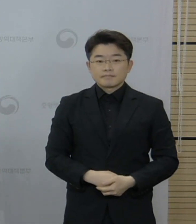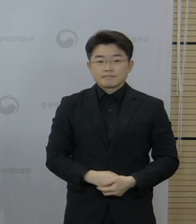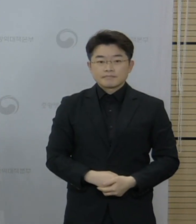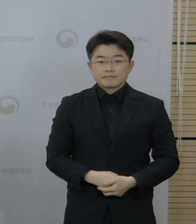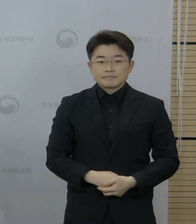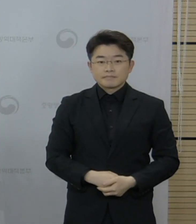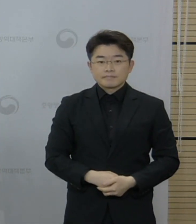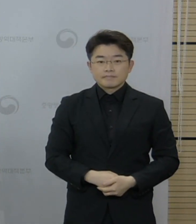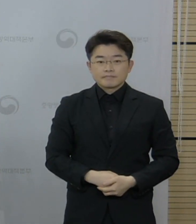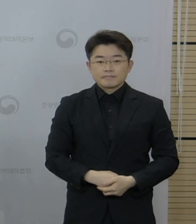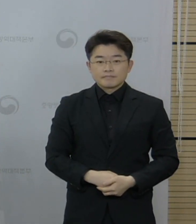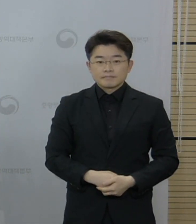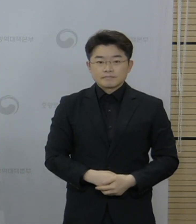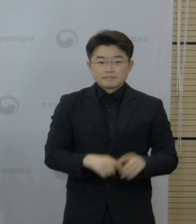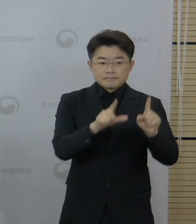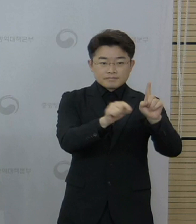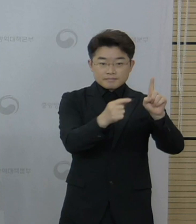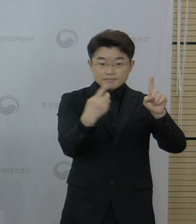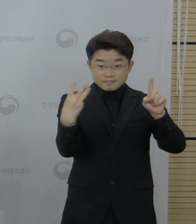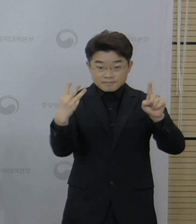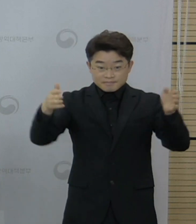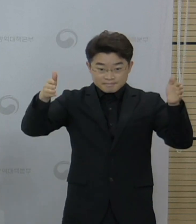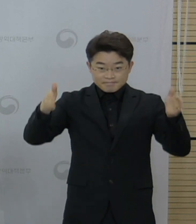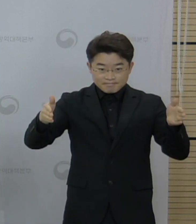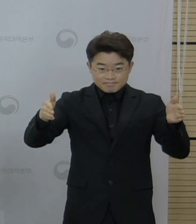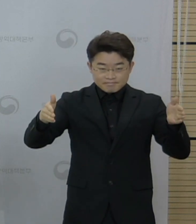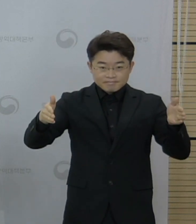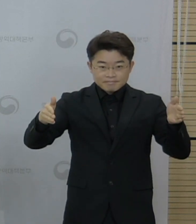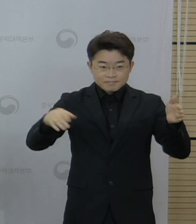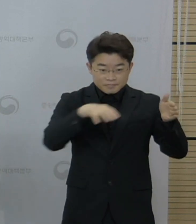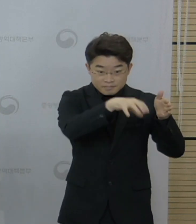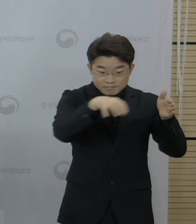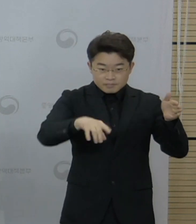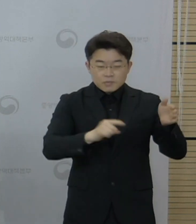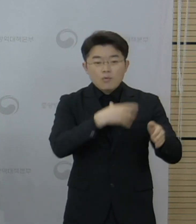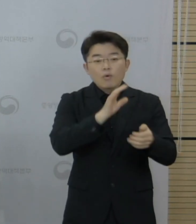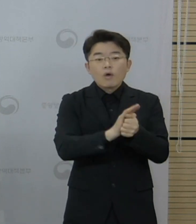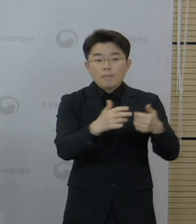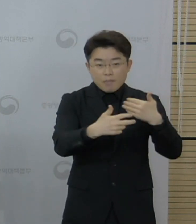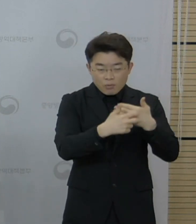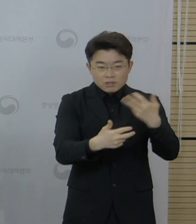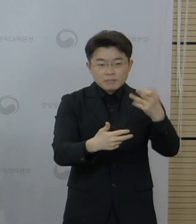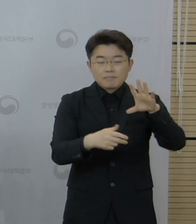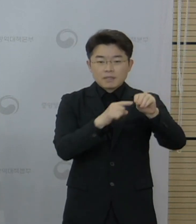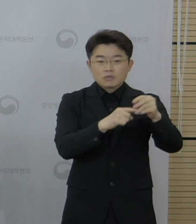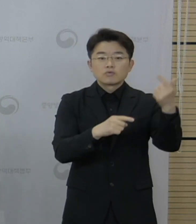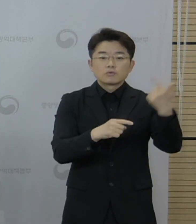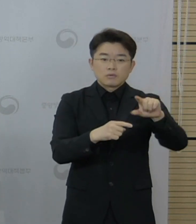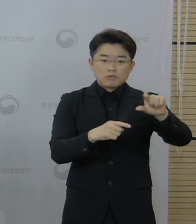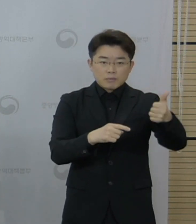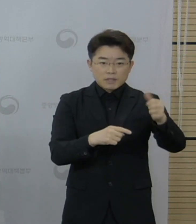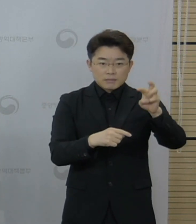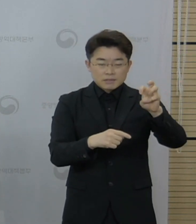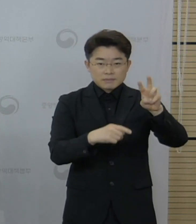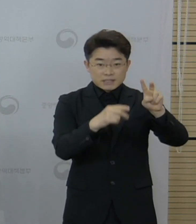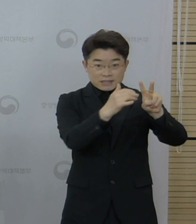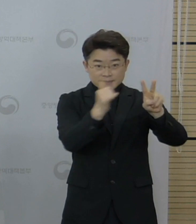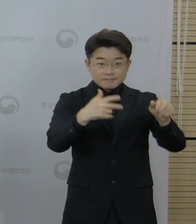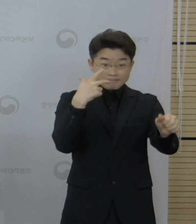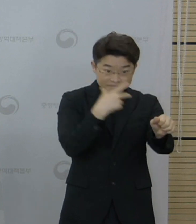1분기 접종기관 및 대상자별로는 요양병원은 18만 6,532명,